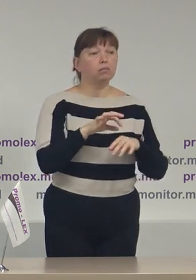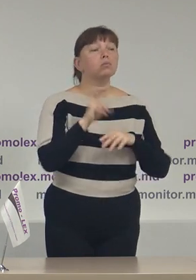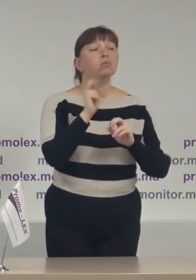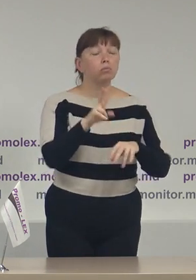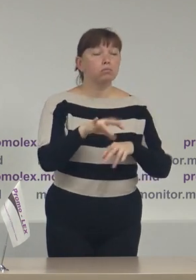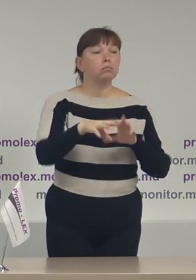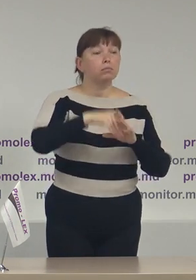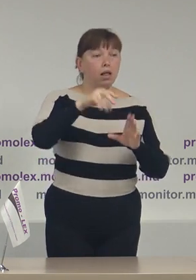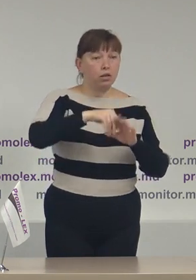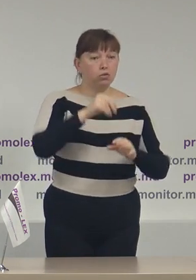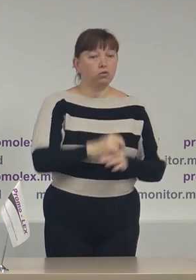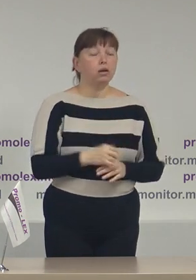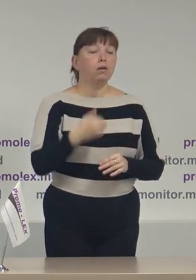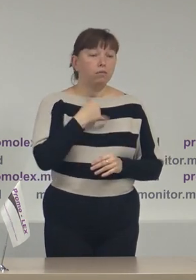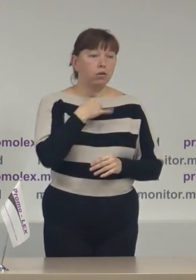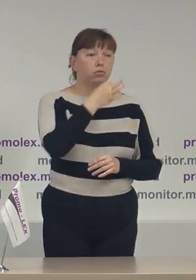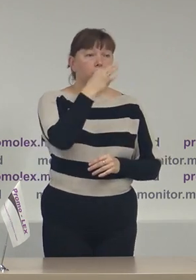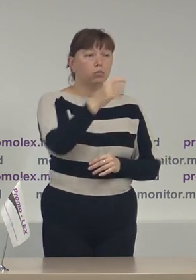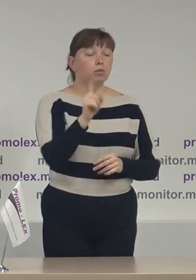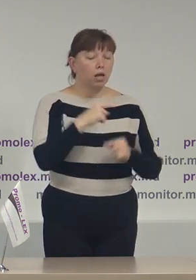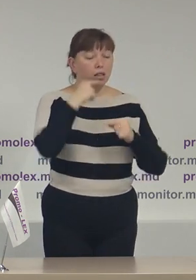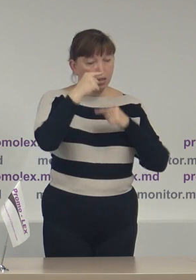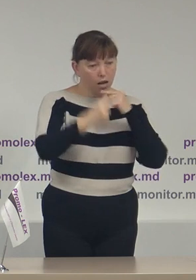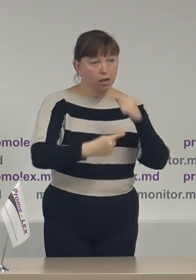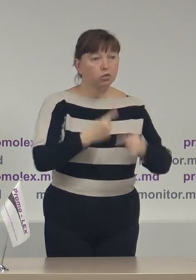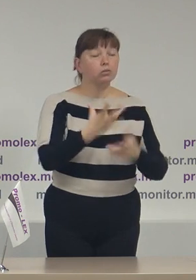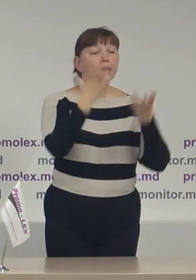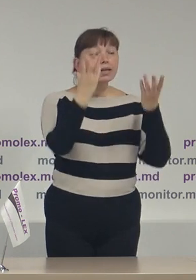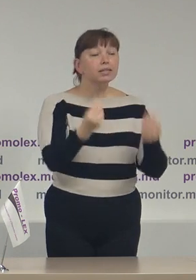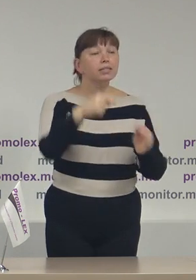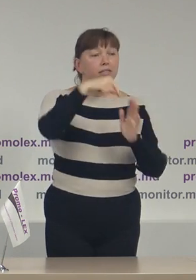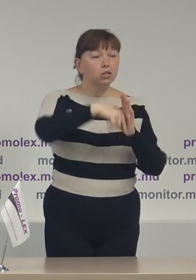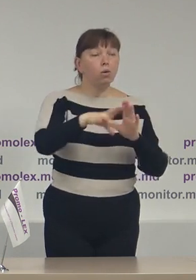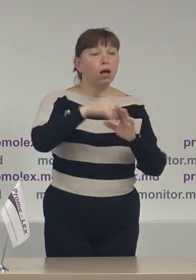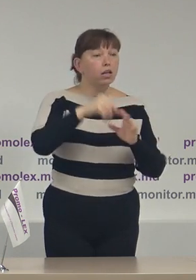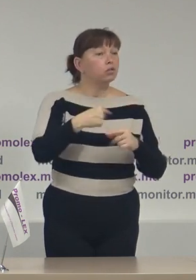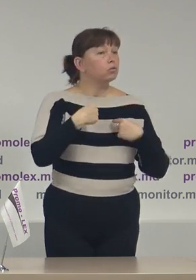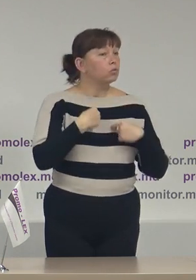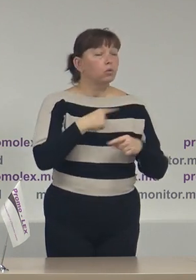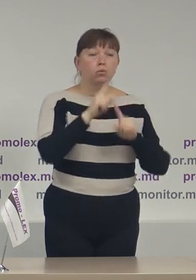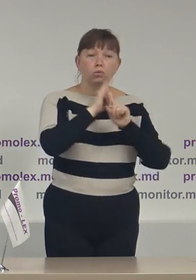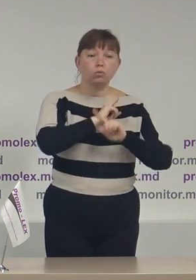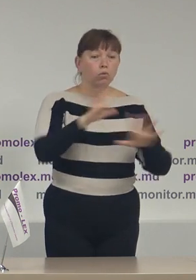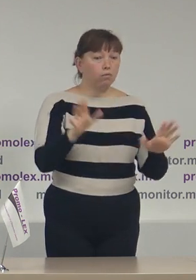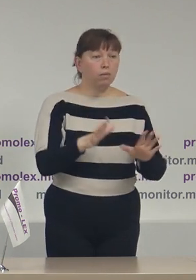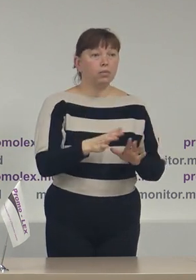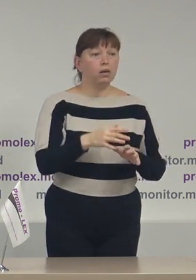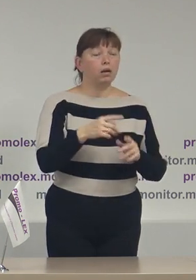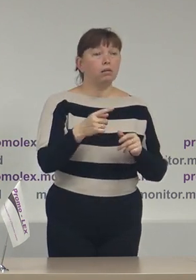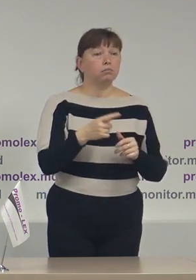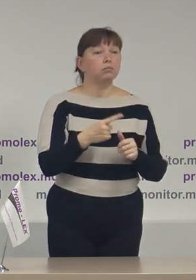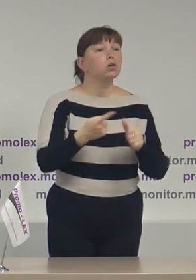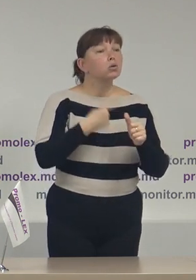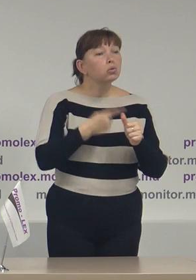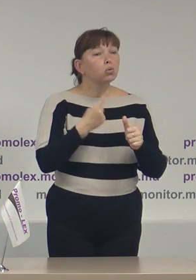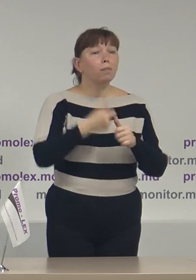procesului electoral. Țin să subliniesc că tradițional în ziua alegerilor noi nu vom da nume de concurență electoral